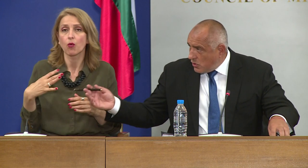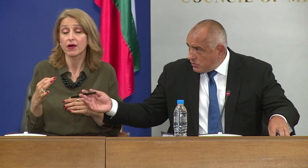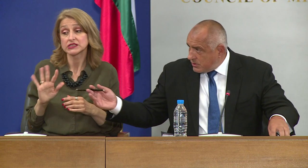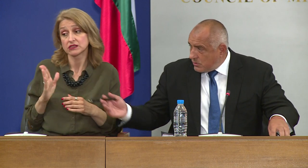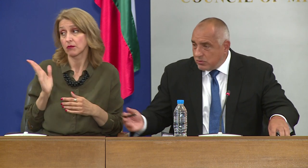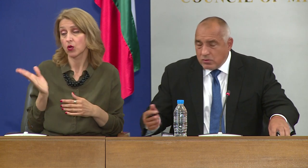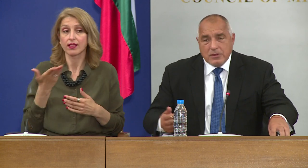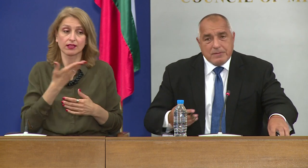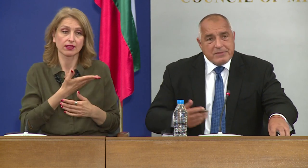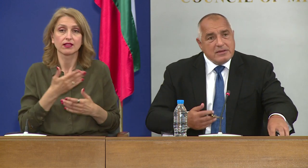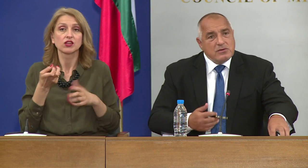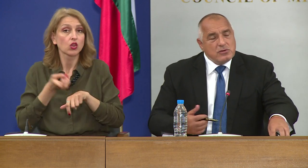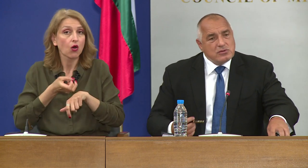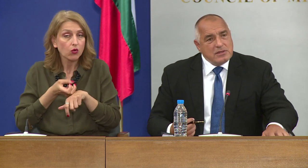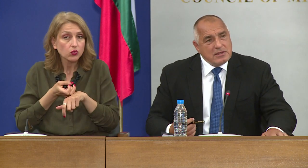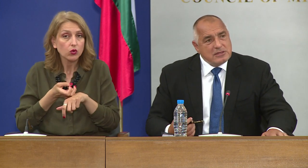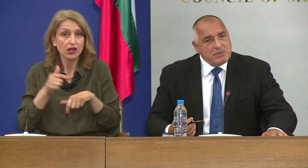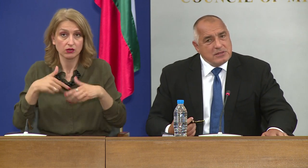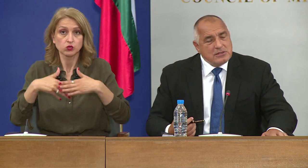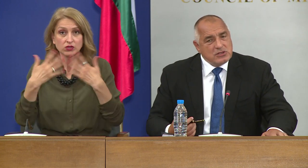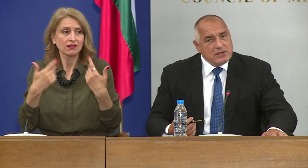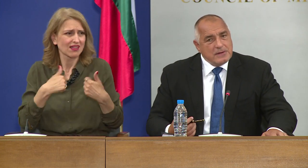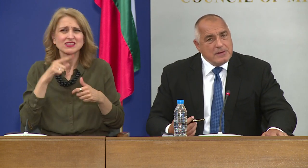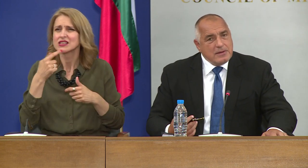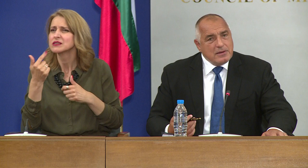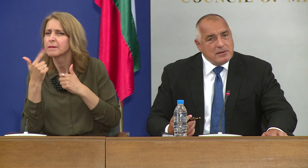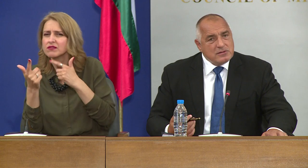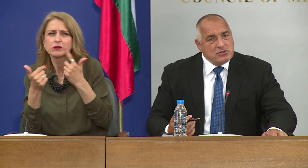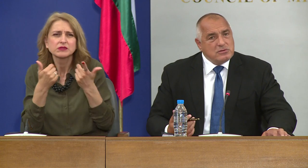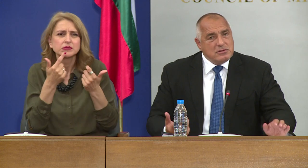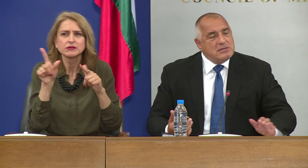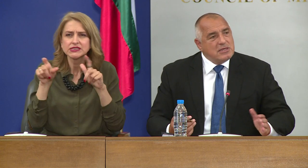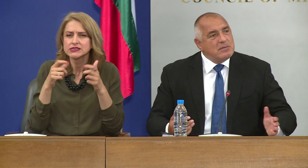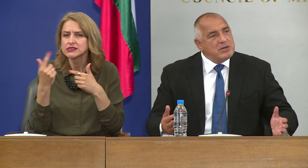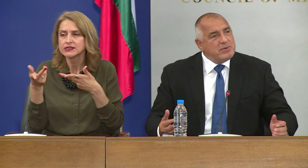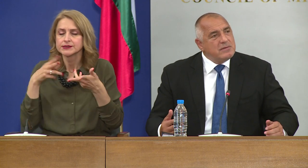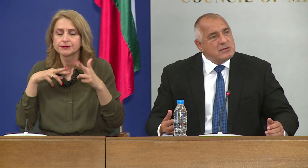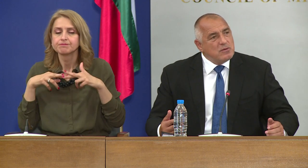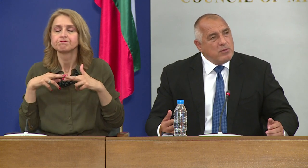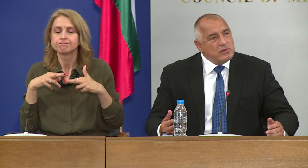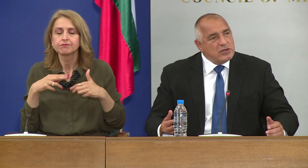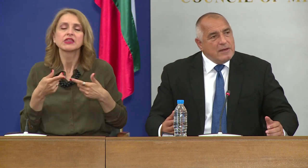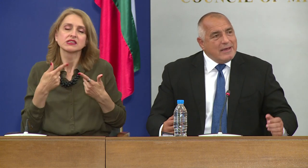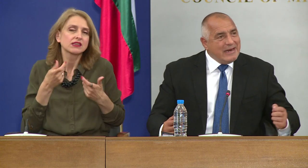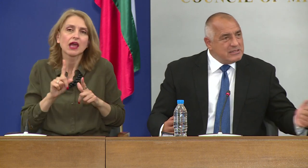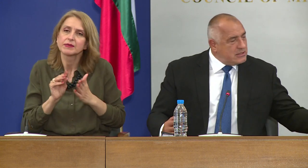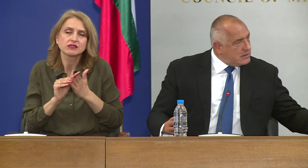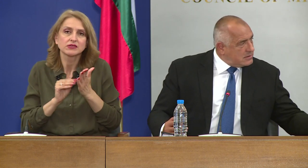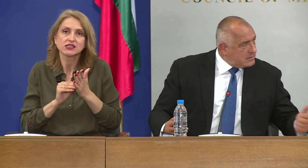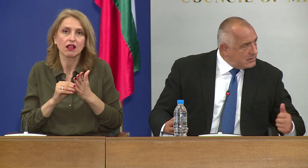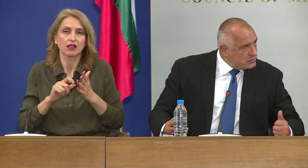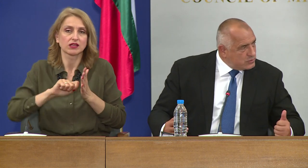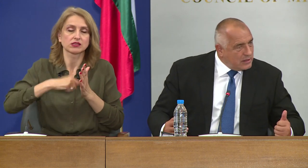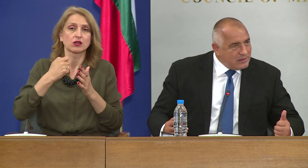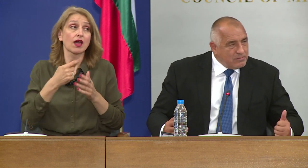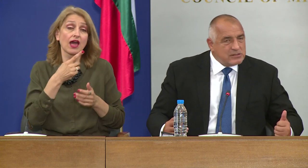според докторите, които от сутринта разпитах всичките, за да предприеме нещо повече. Рези да